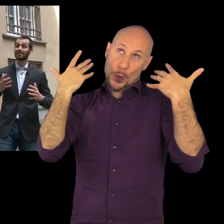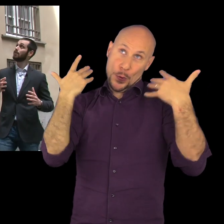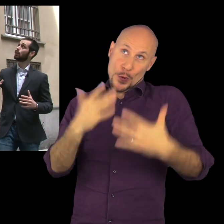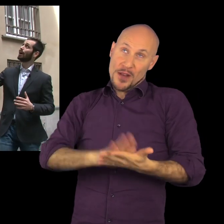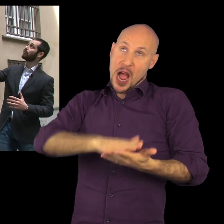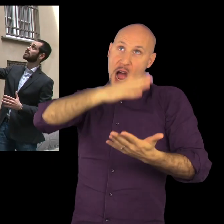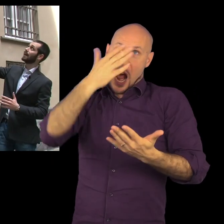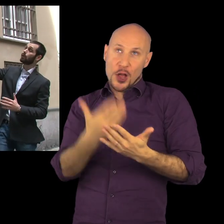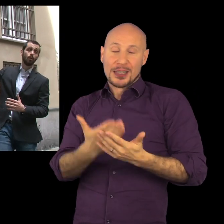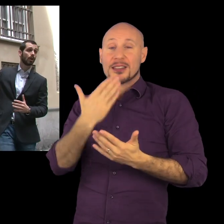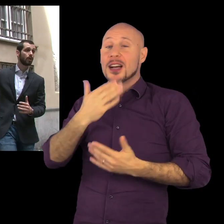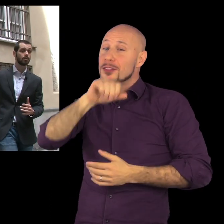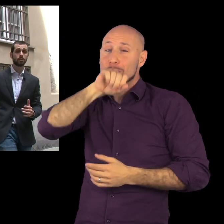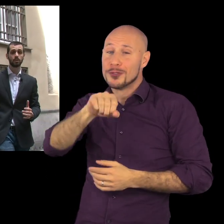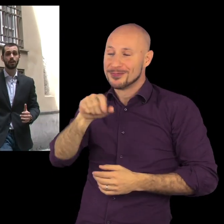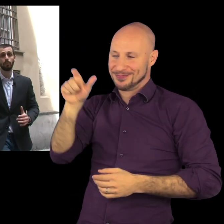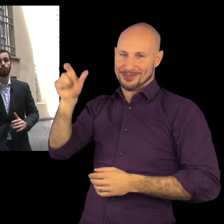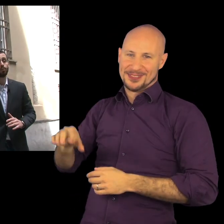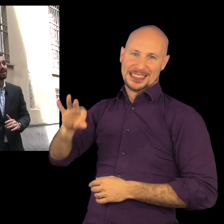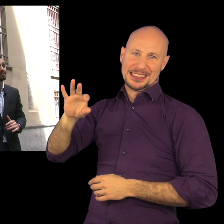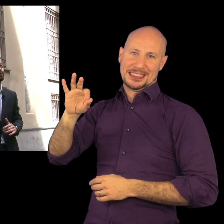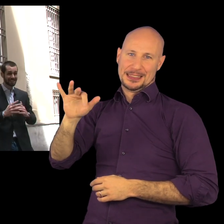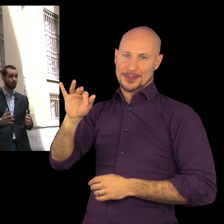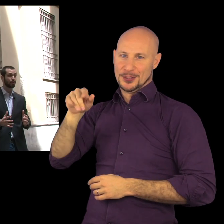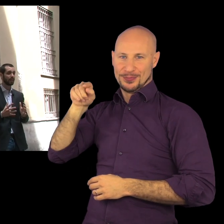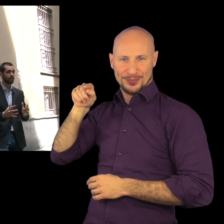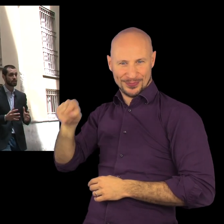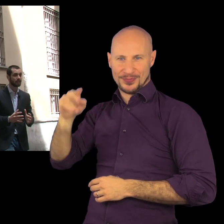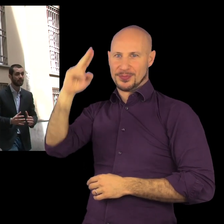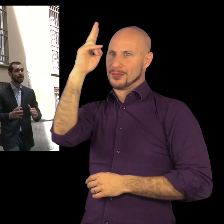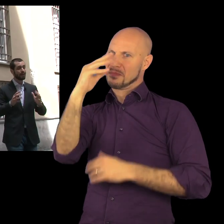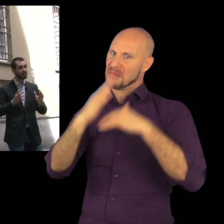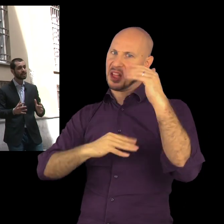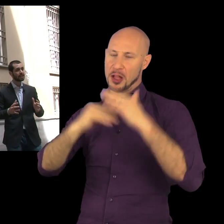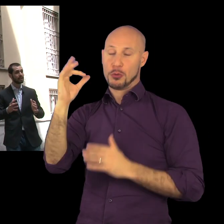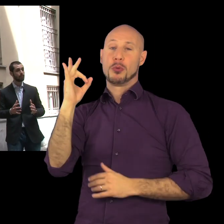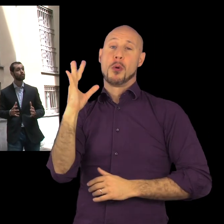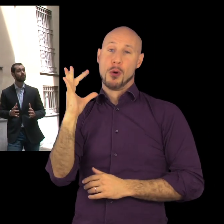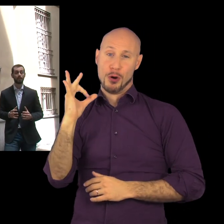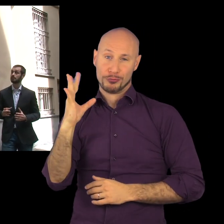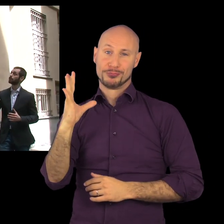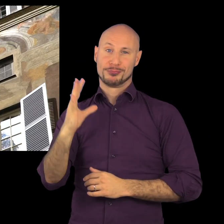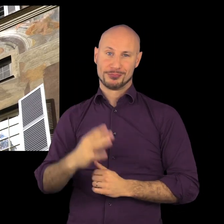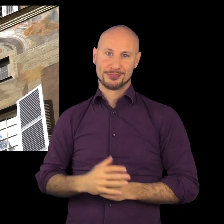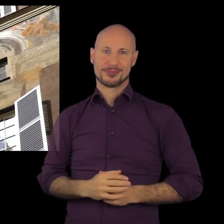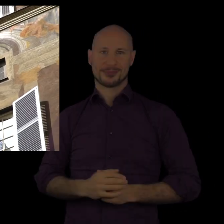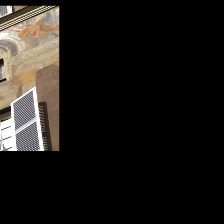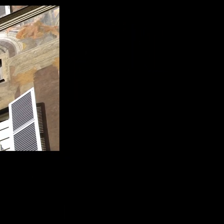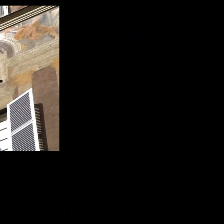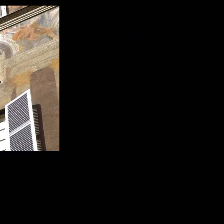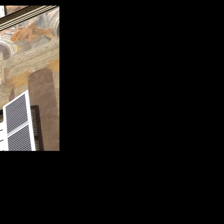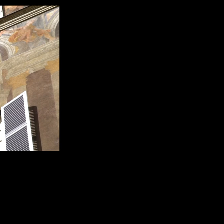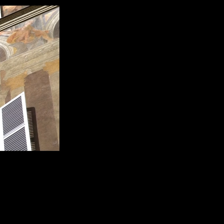del semino affrescare quello che può essere considerato appunto un massimo esempio della facciata affrescata dell'ambito genovese. Ma